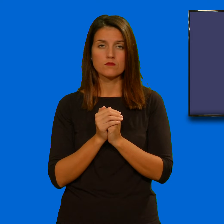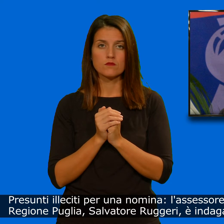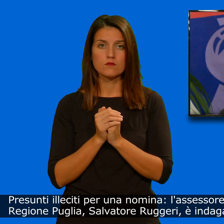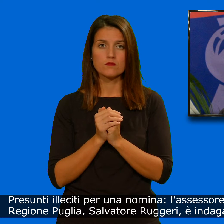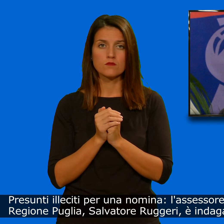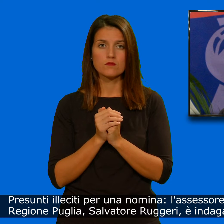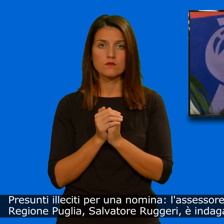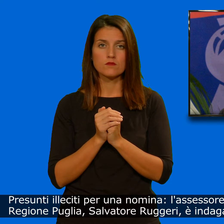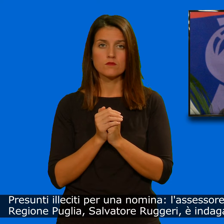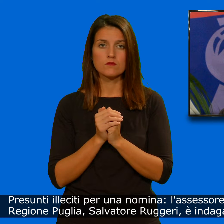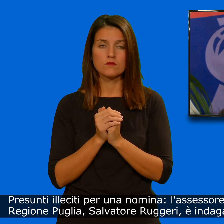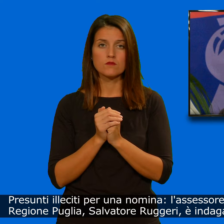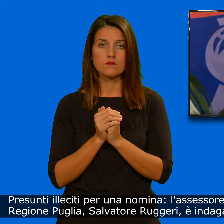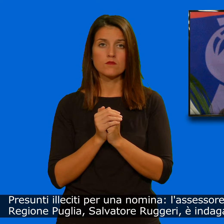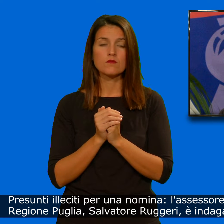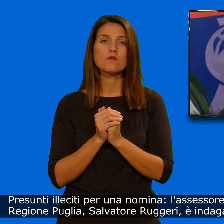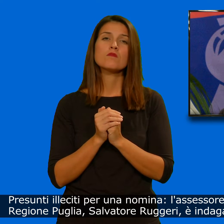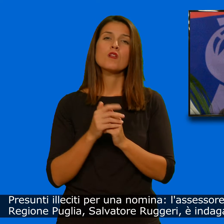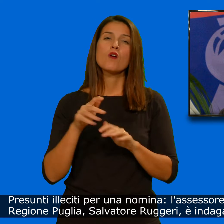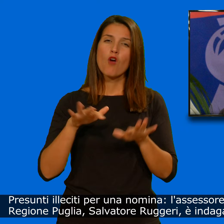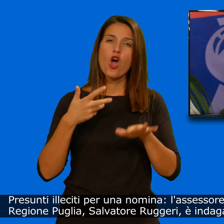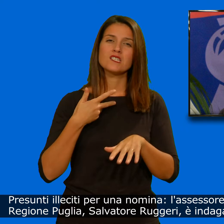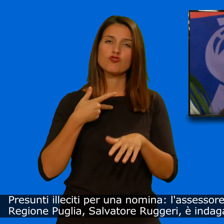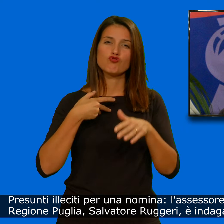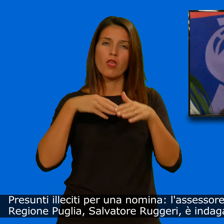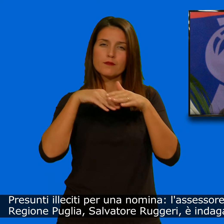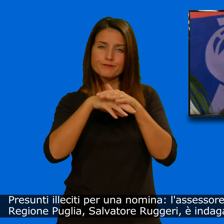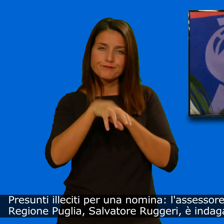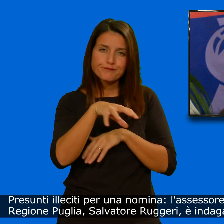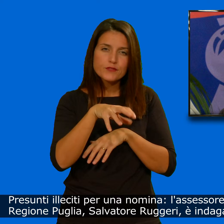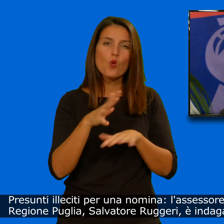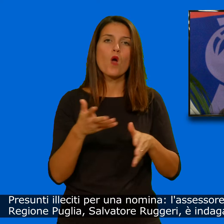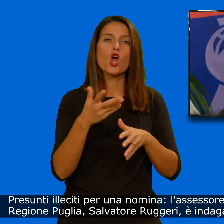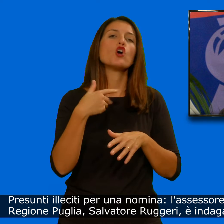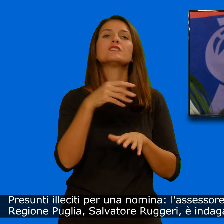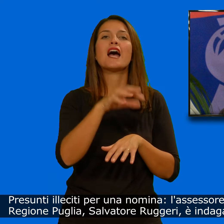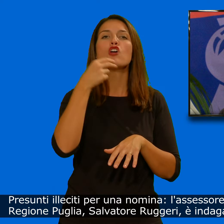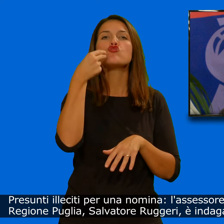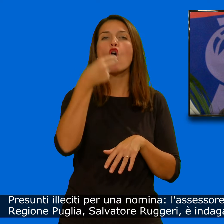Presunti illeciti per una nomina. L'assessore al welfare della Regione Puglia, Salvatore Ruggeri,